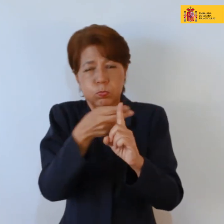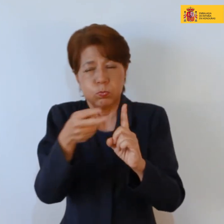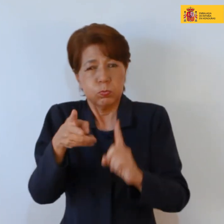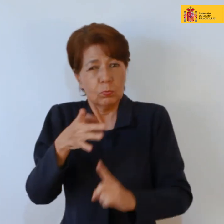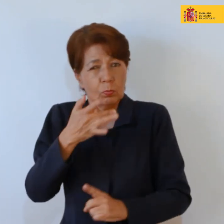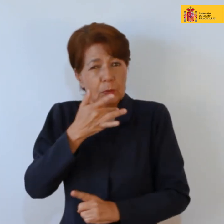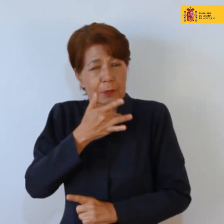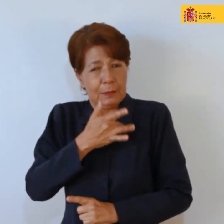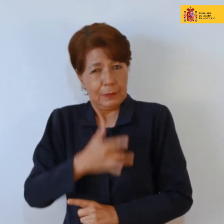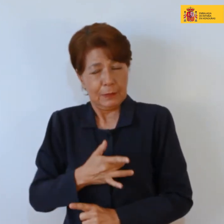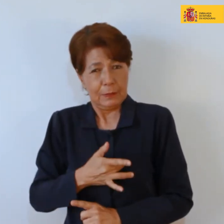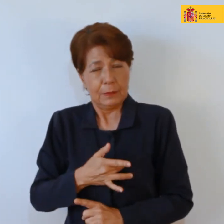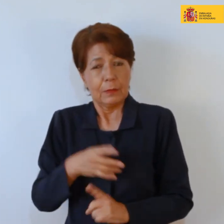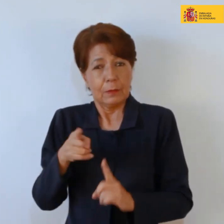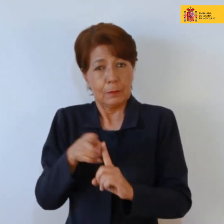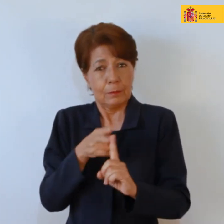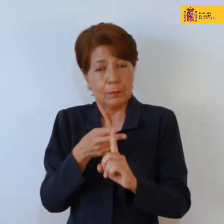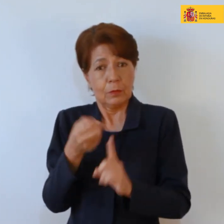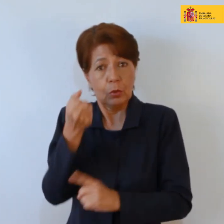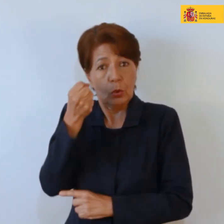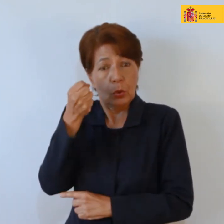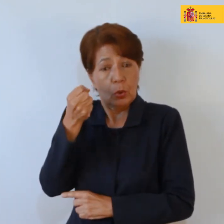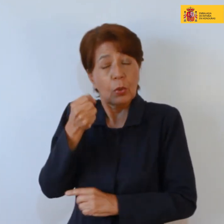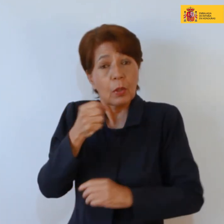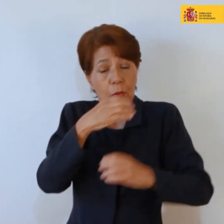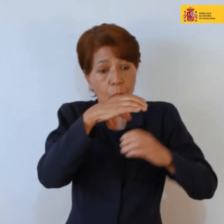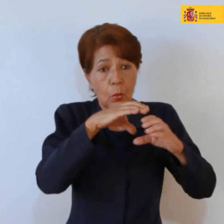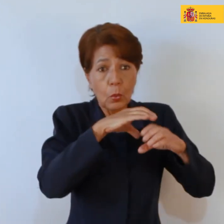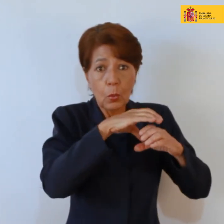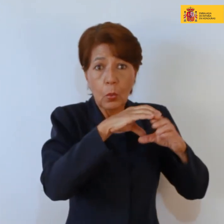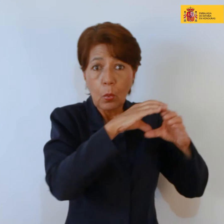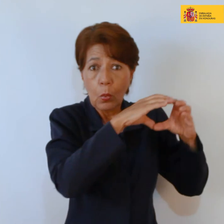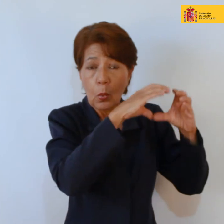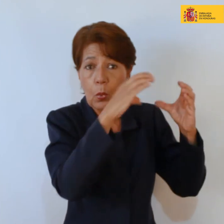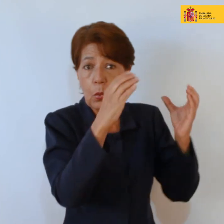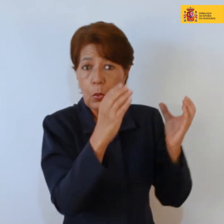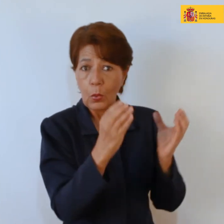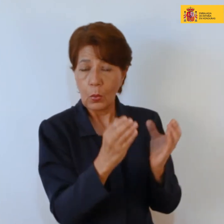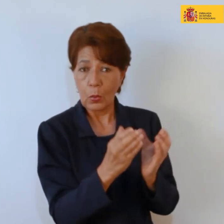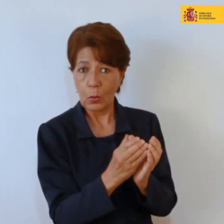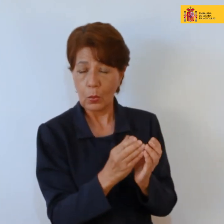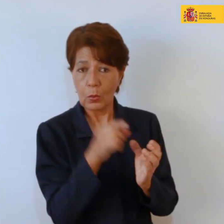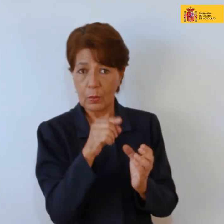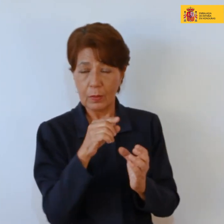cuánta violencia hacia los seres vivientes, hacia la biosfera, hacia la madre tierra.